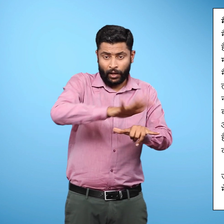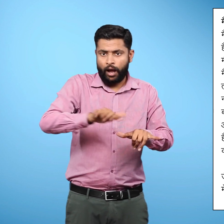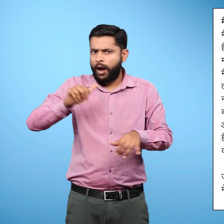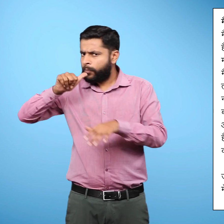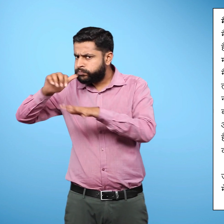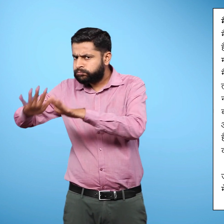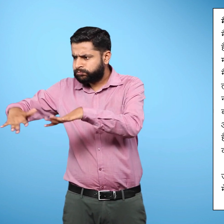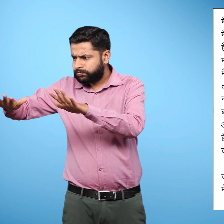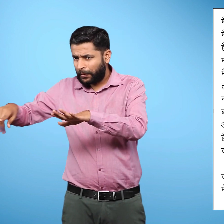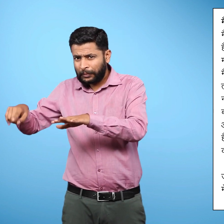समुद्री तल से